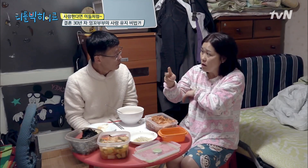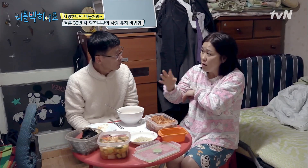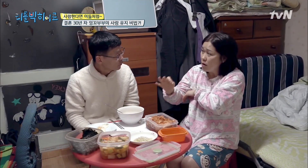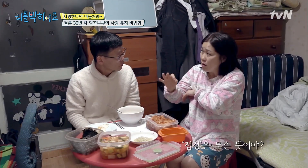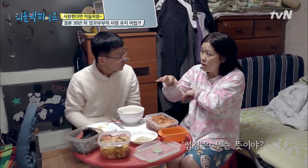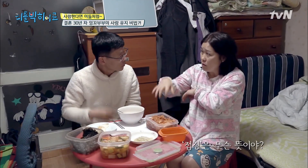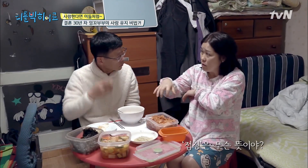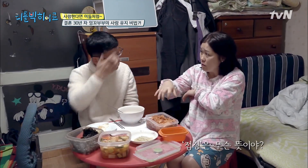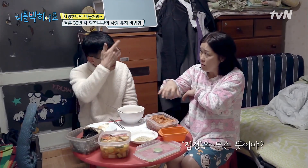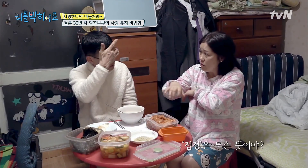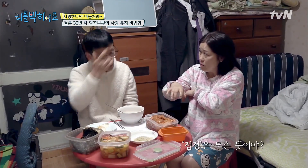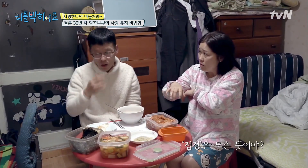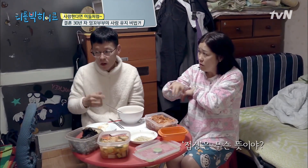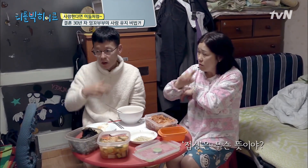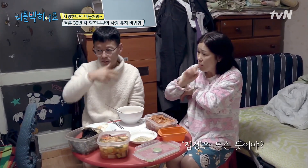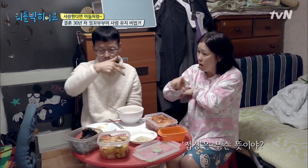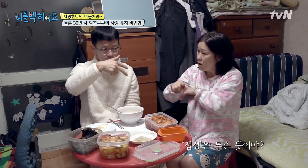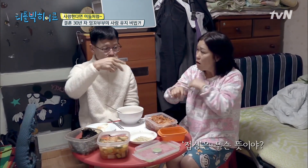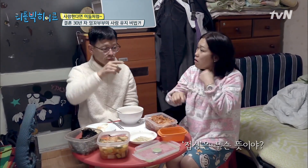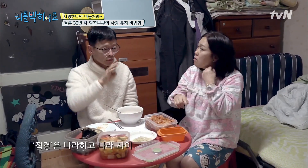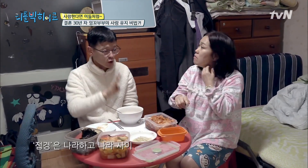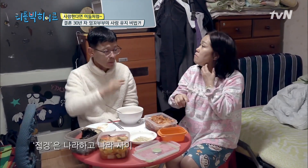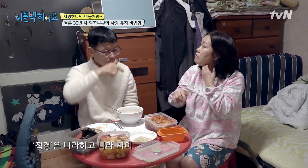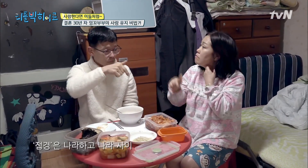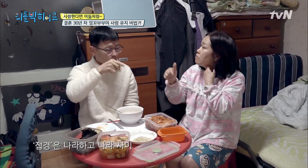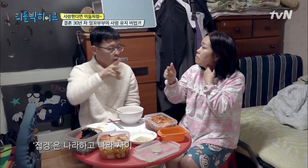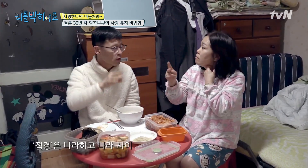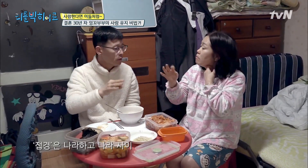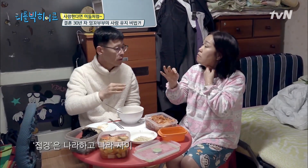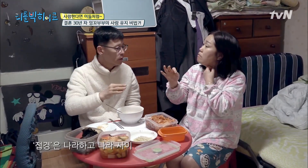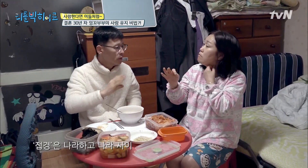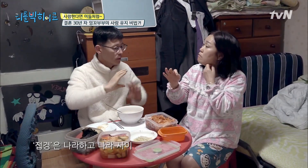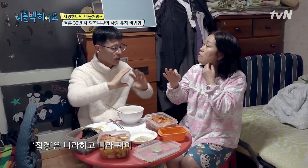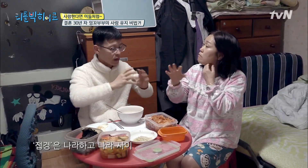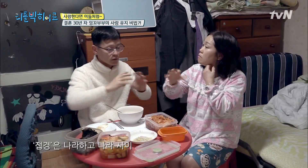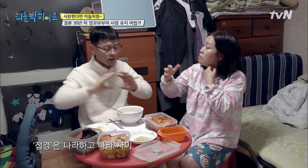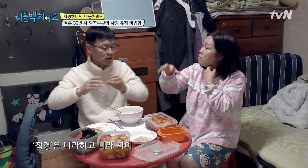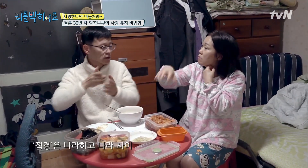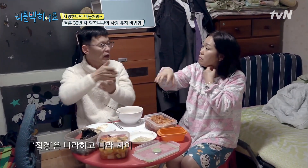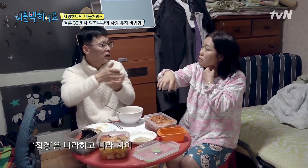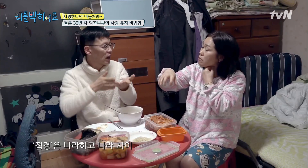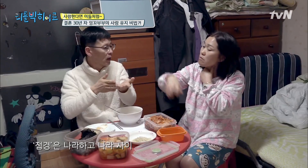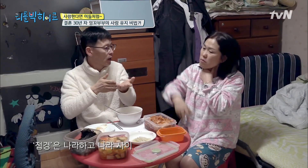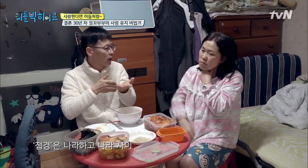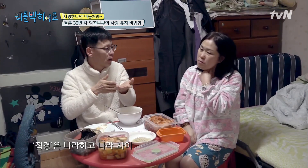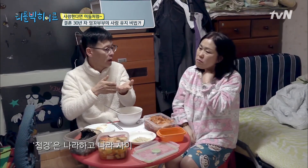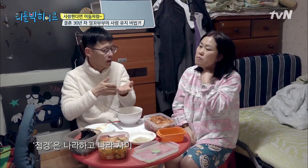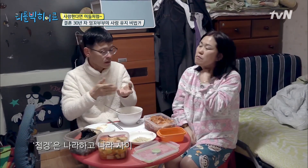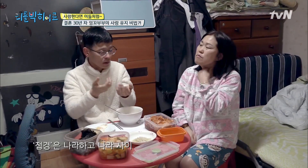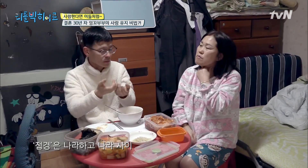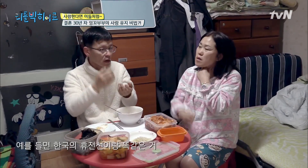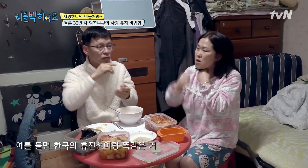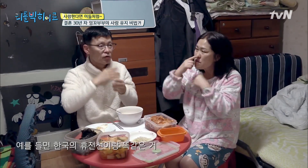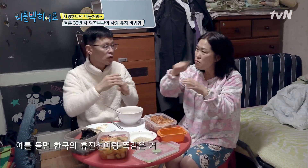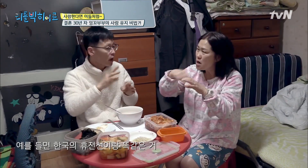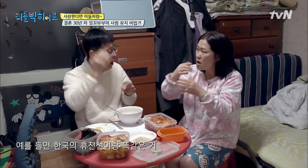접경은 무슨 뜻이야? 접경은 나랑하고 나랑하고 그 사이에. 예를 들면 우리